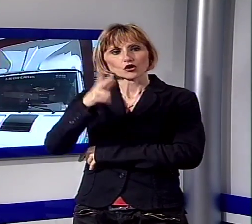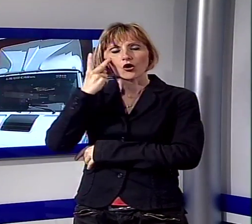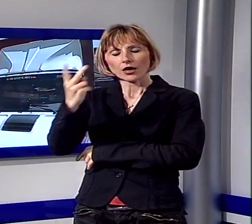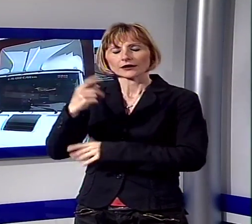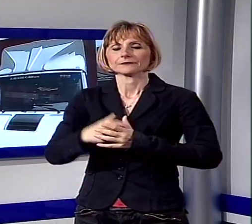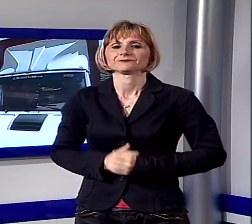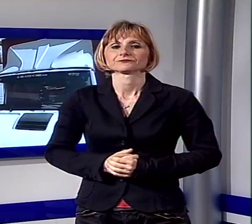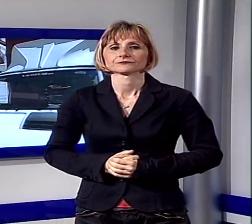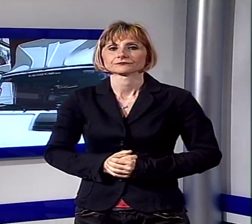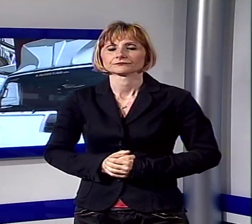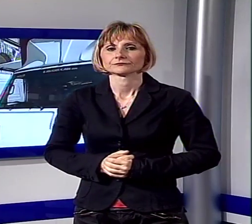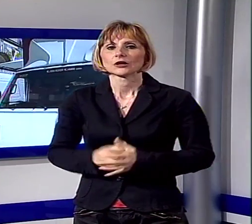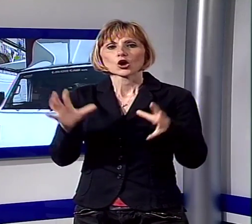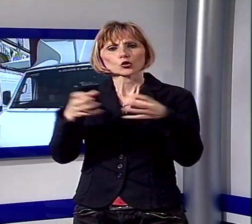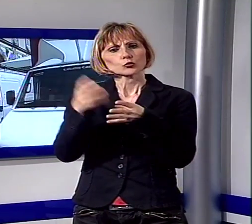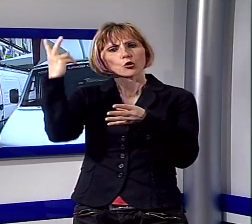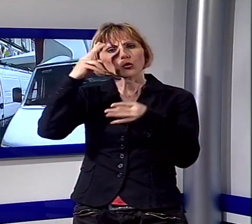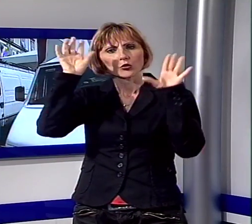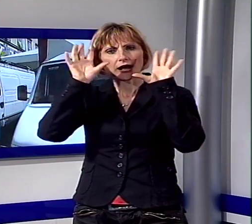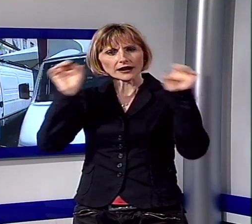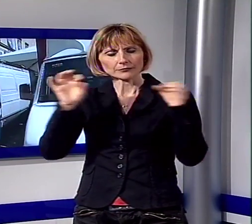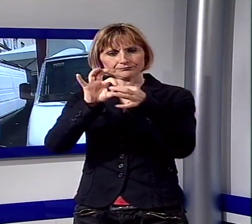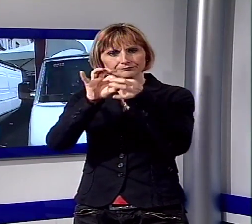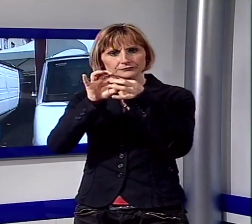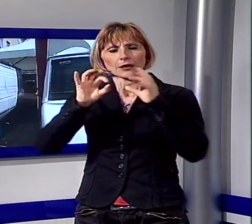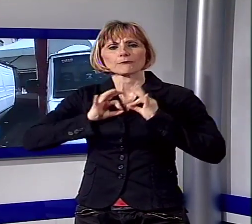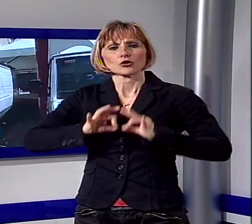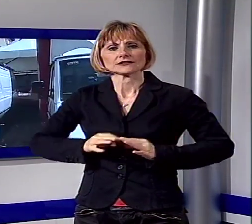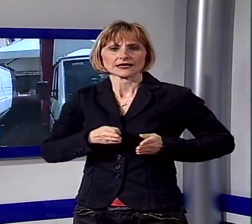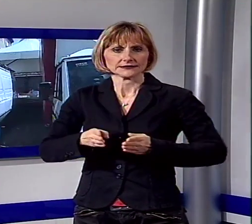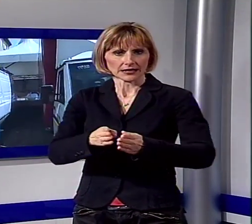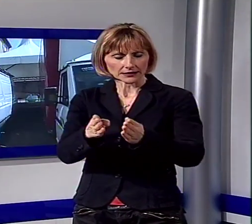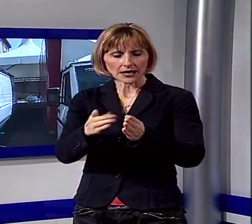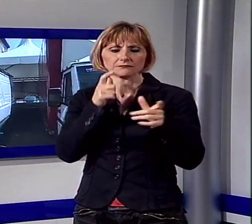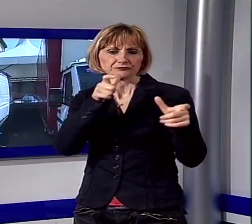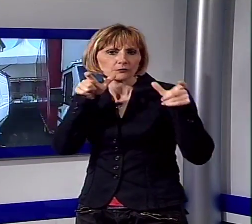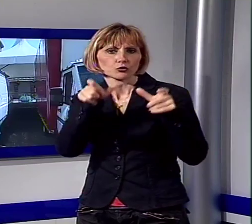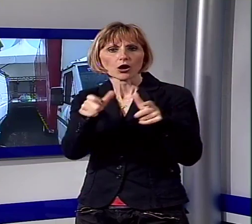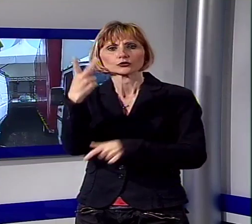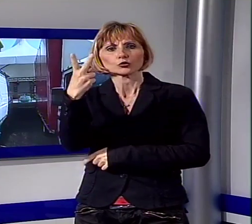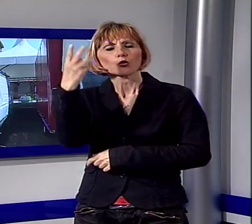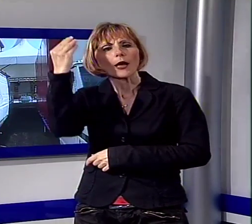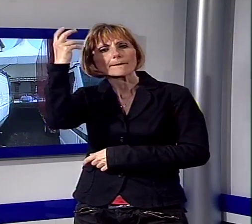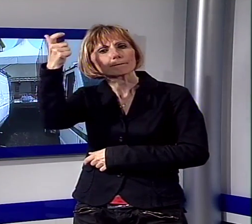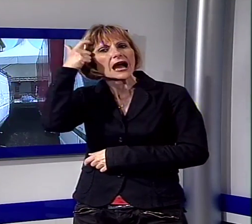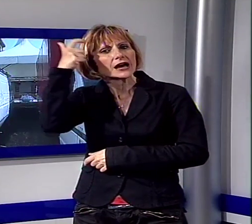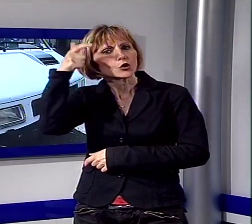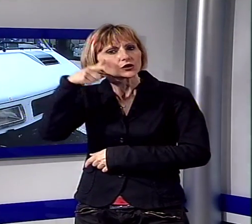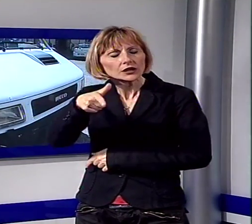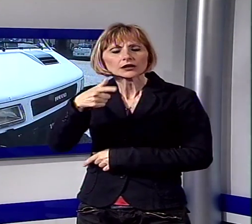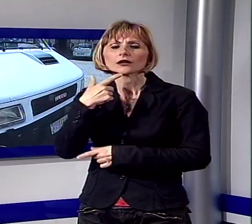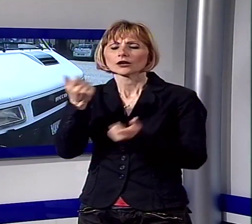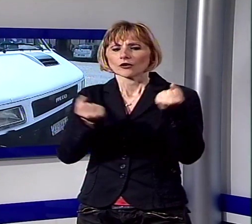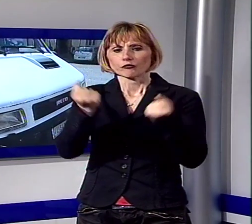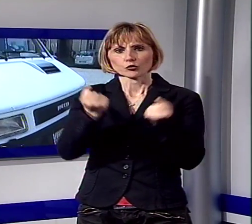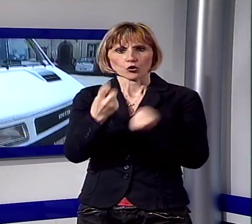I carabinieri della Compagnia di Lucca, in collaborazione con la Polizia Stradale, hanno fermato due cittadini marocchini alla guida di due